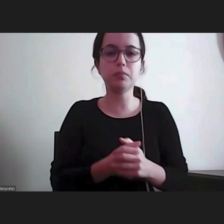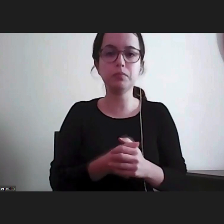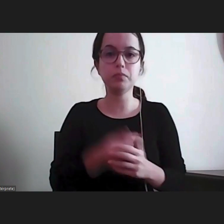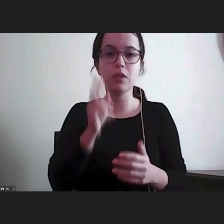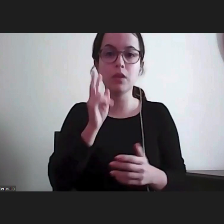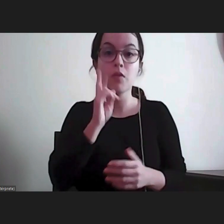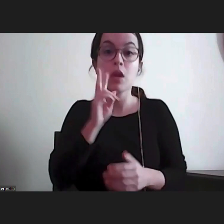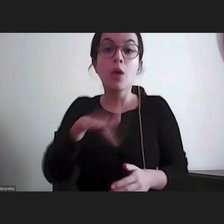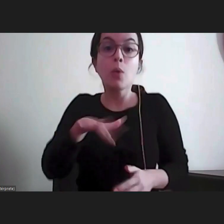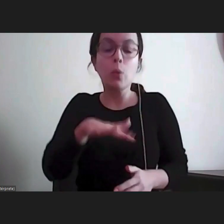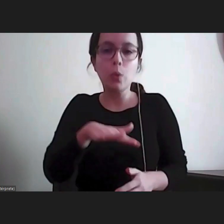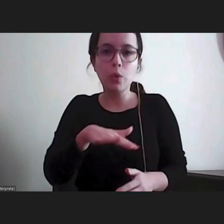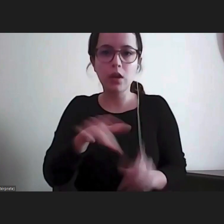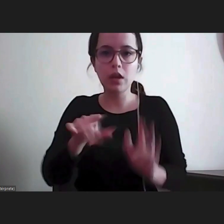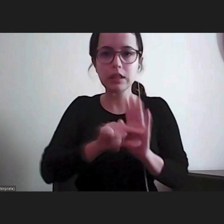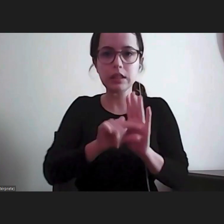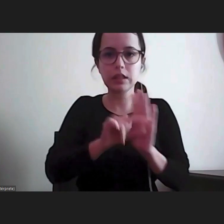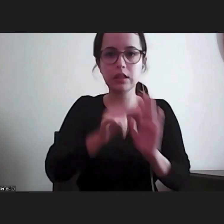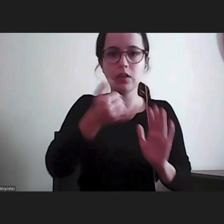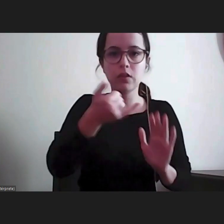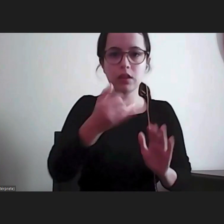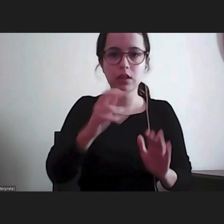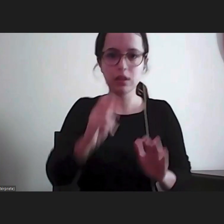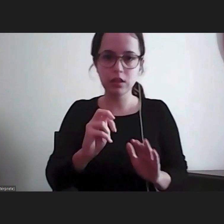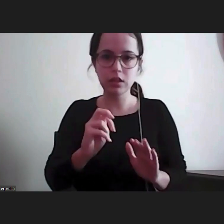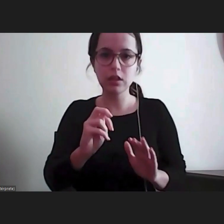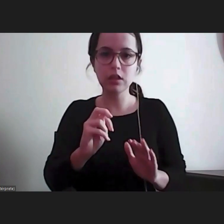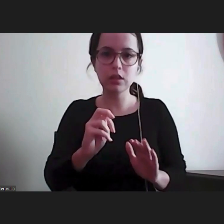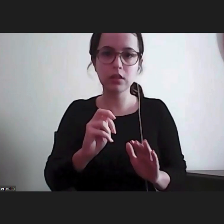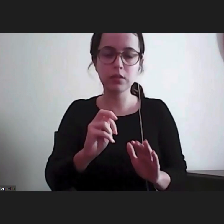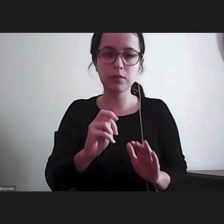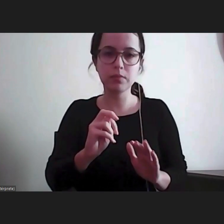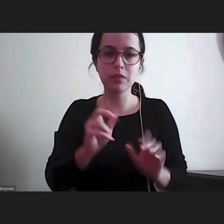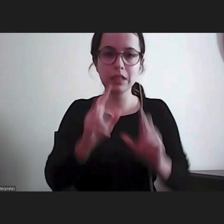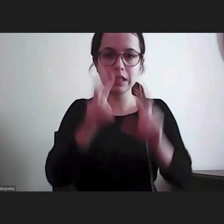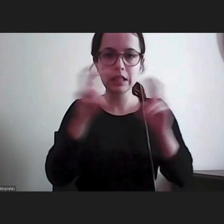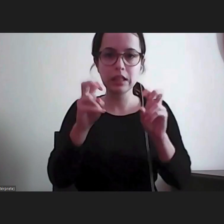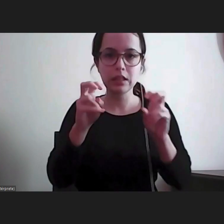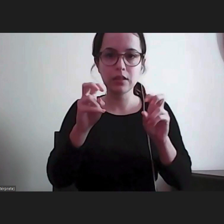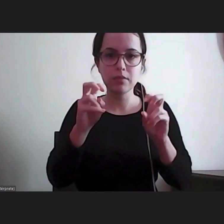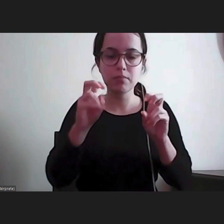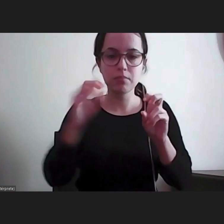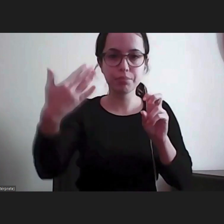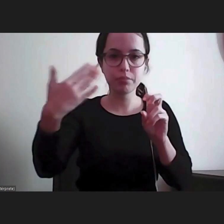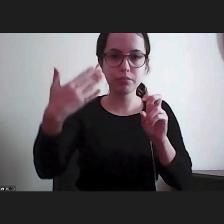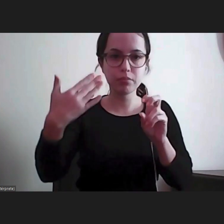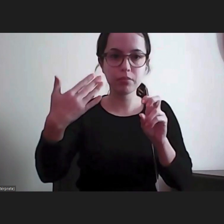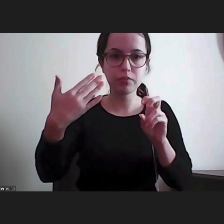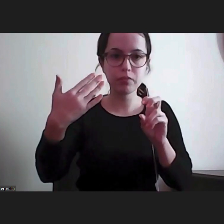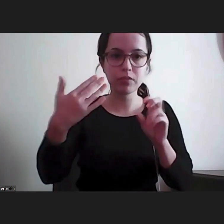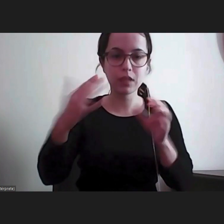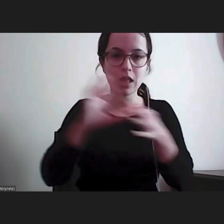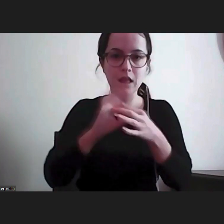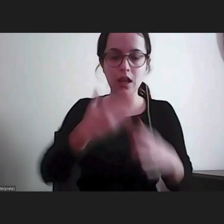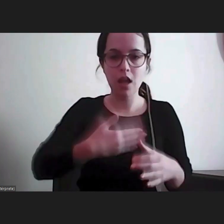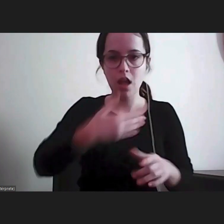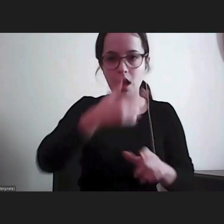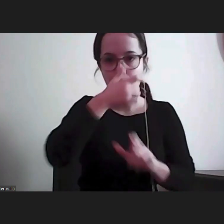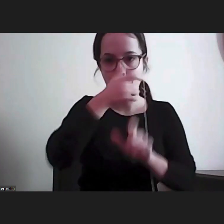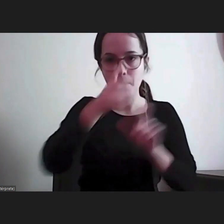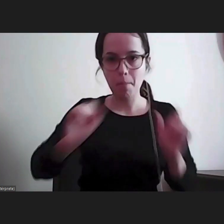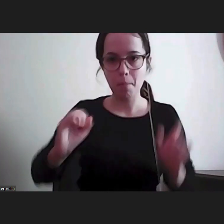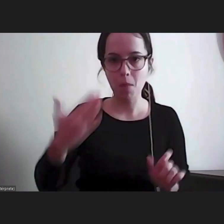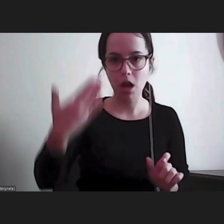artigo 23, ou seja, no título, na parte primeira, relativa aos direitos fundamentais.